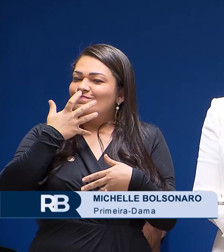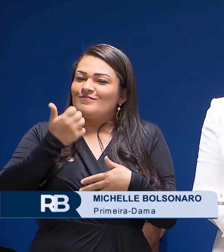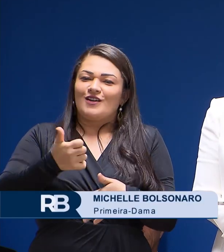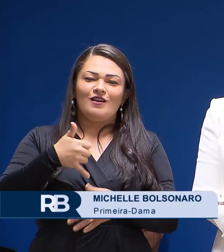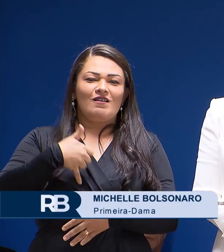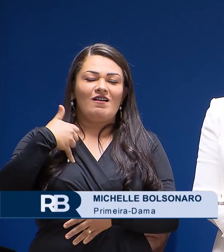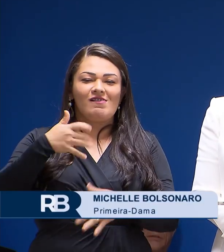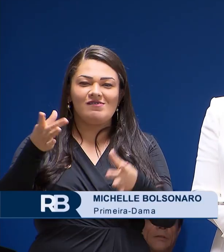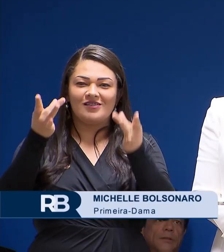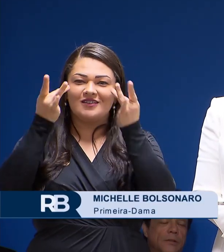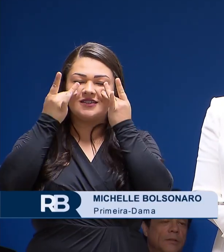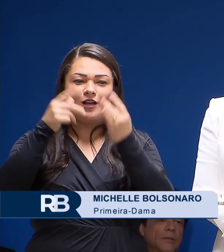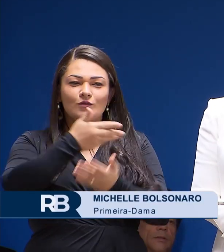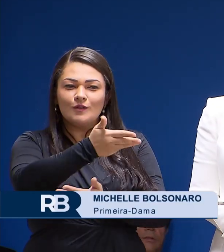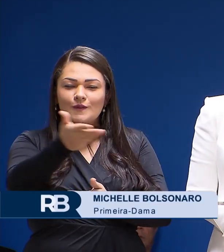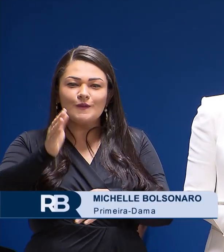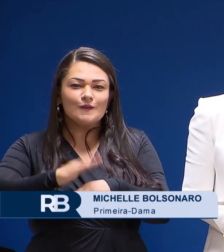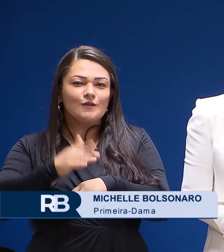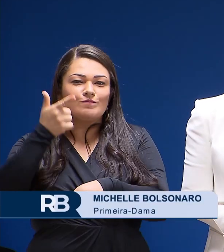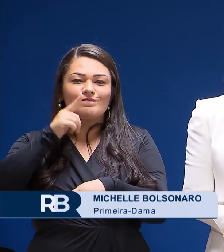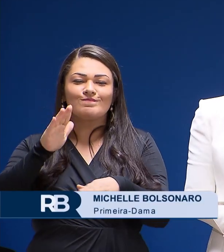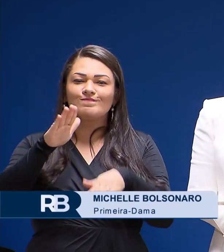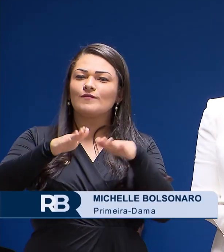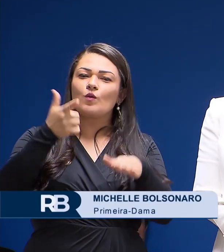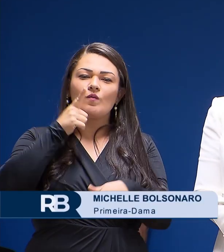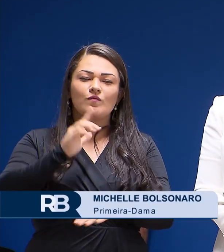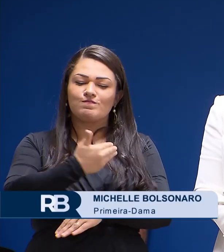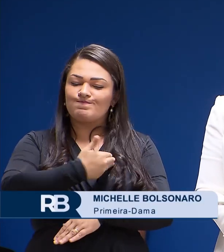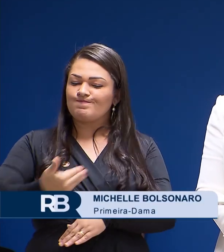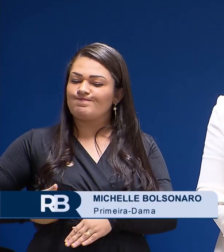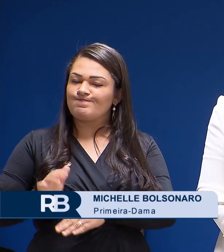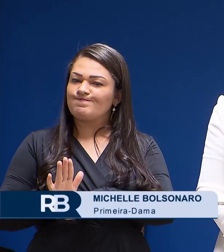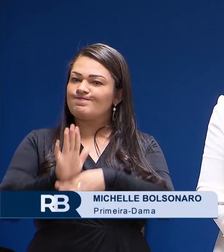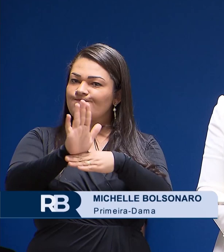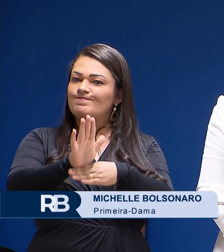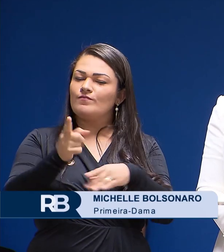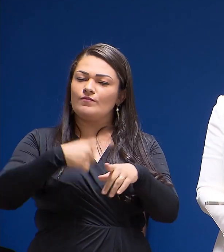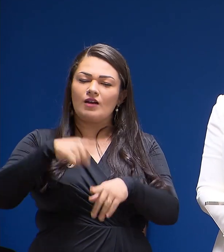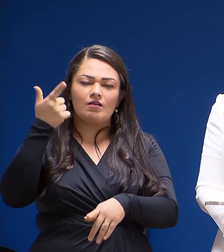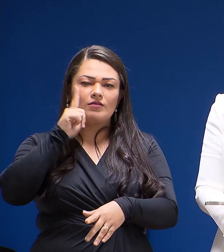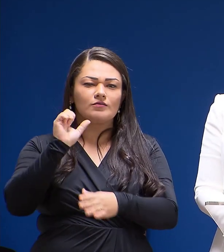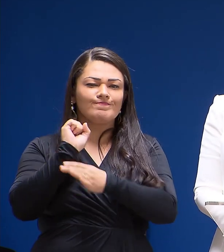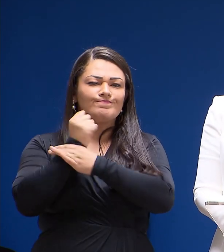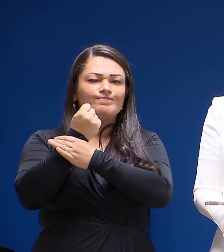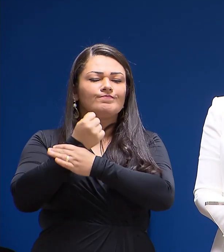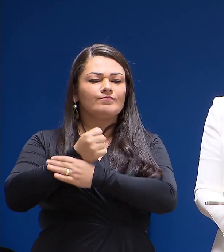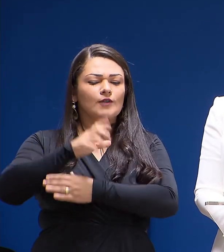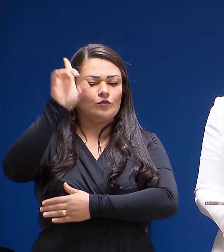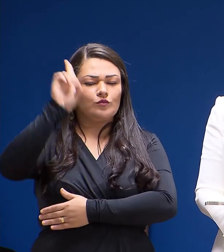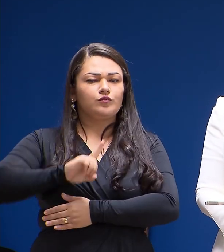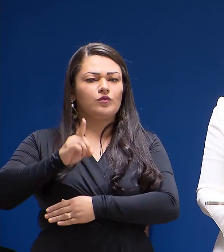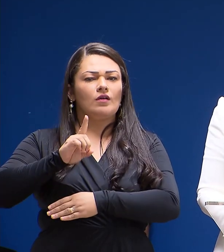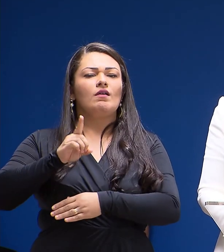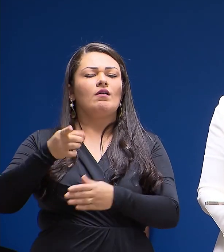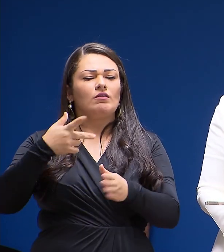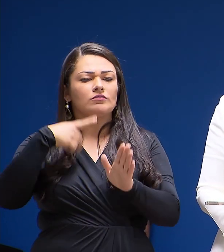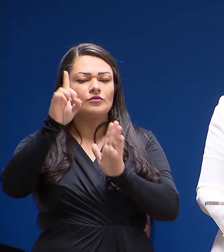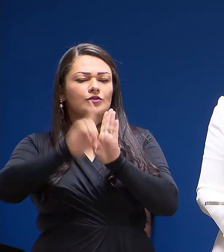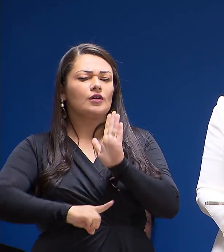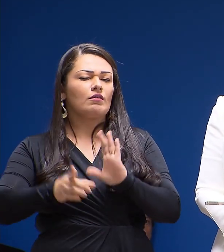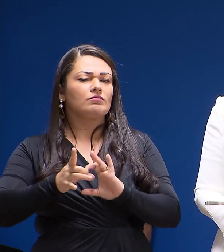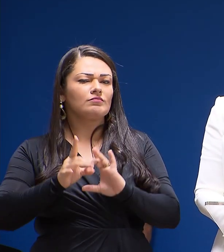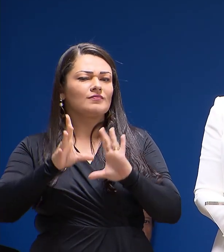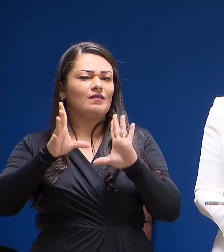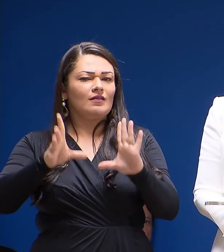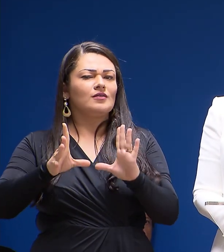poder testemunhar mais um passo do governo, no sentido de garantir o pleno exercício dos direitos e das